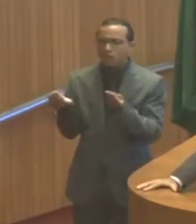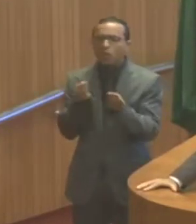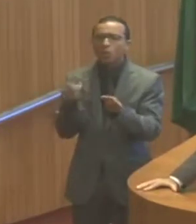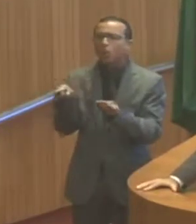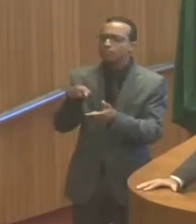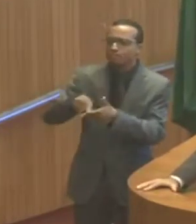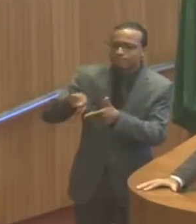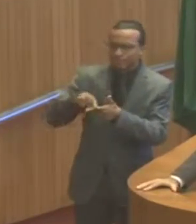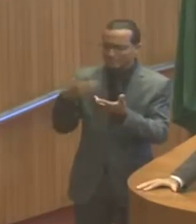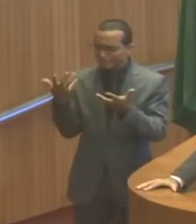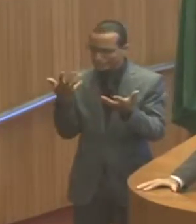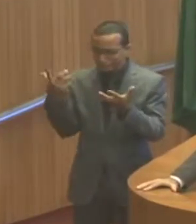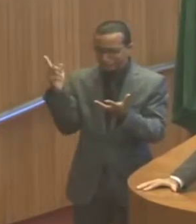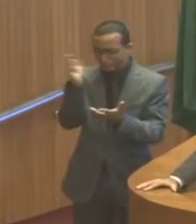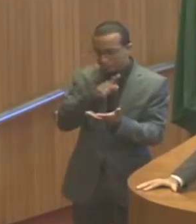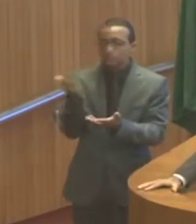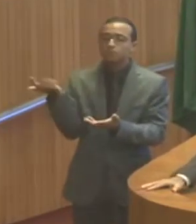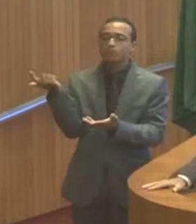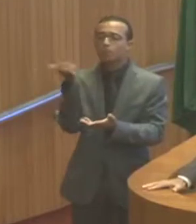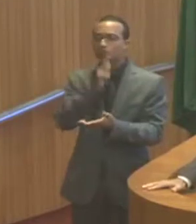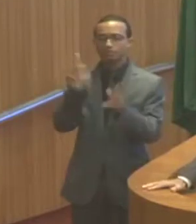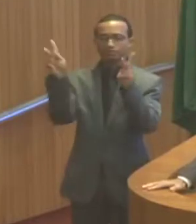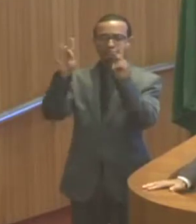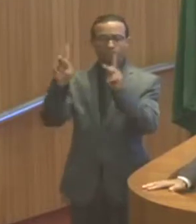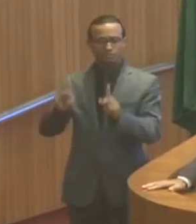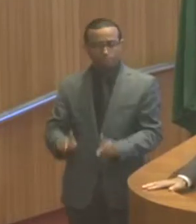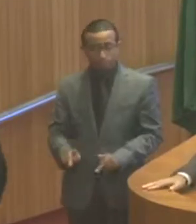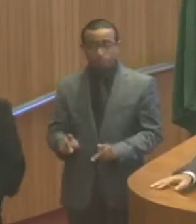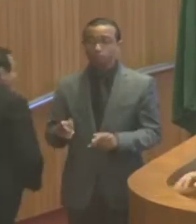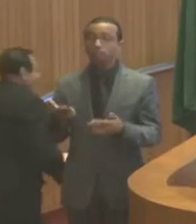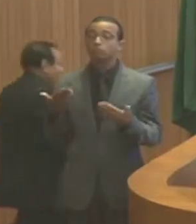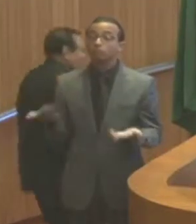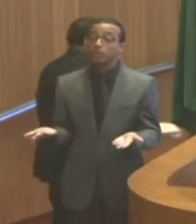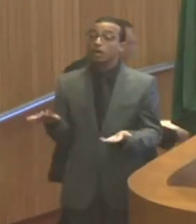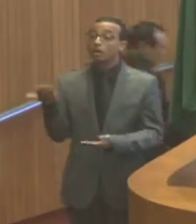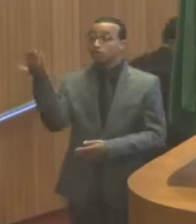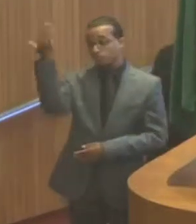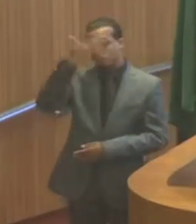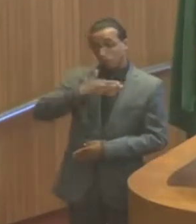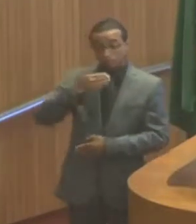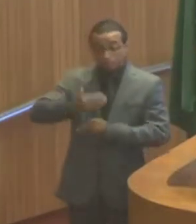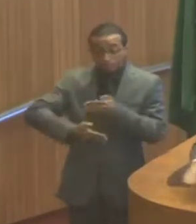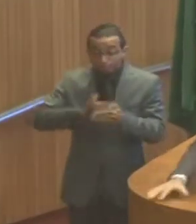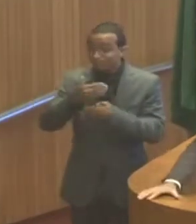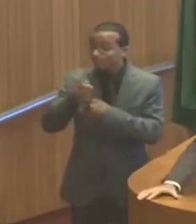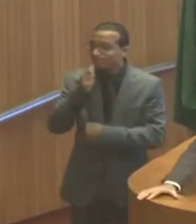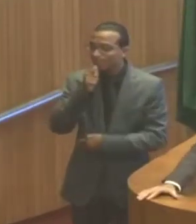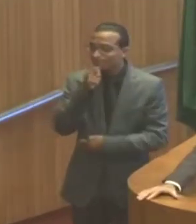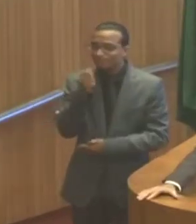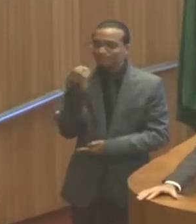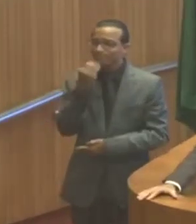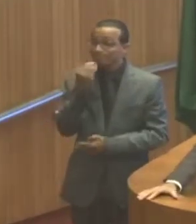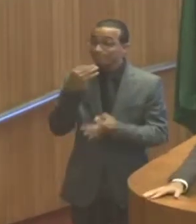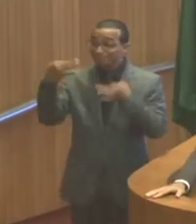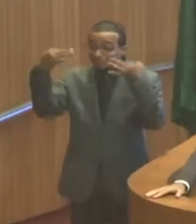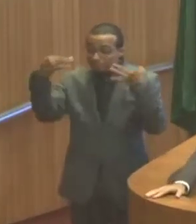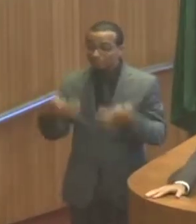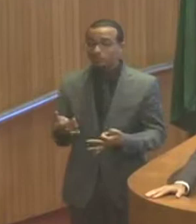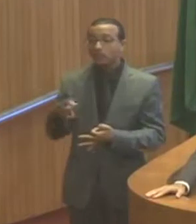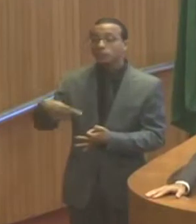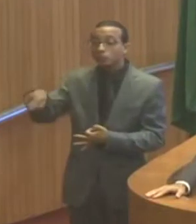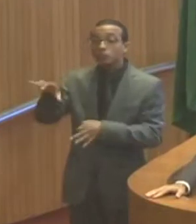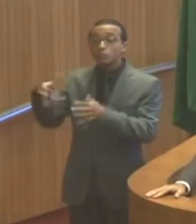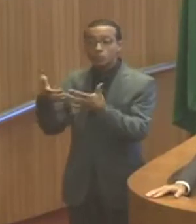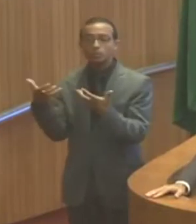denominador comum, em que, pese, os avanços ainda não terem sido aqueles em que a classe